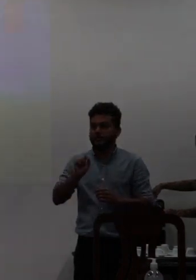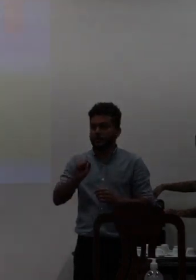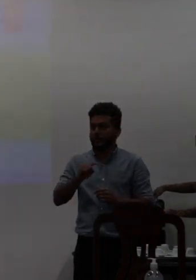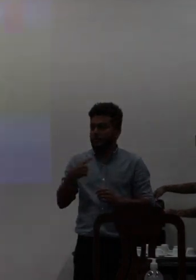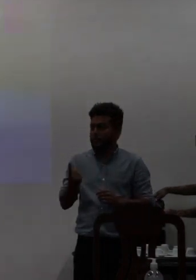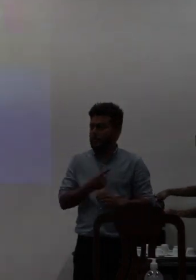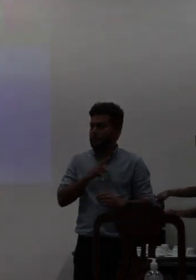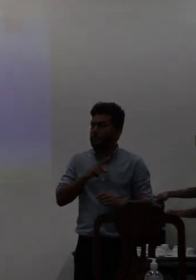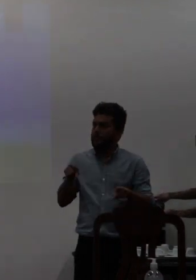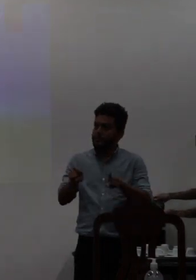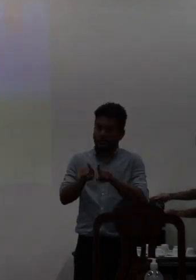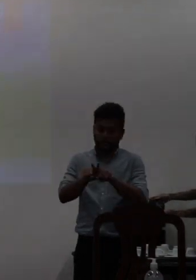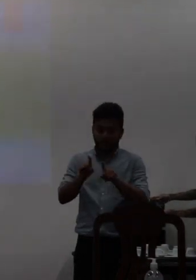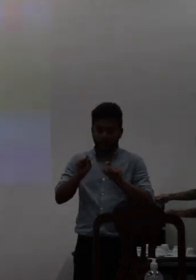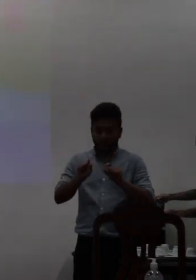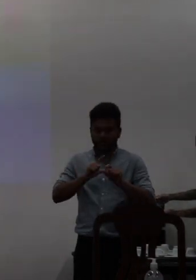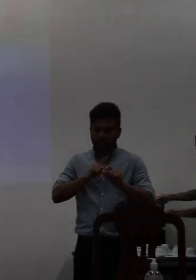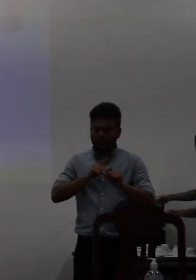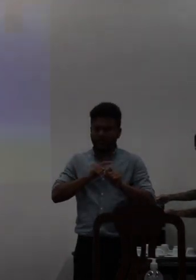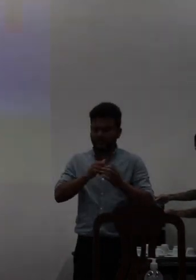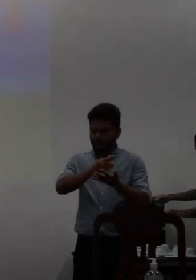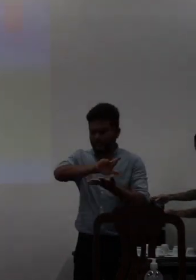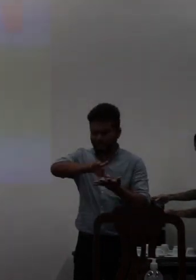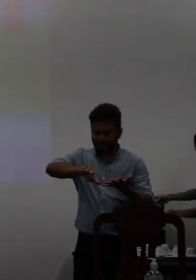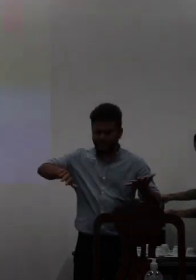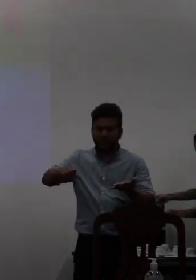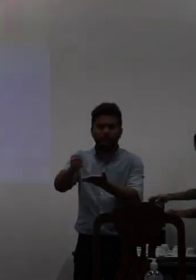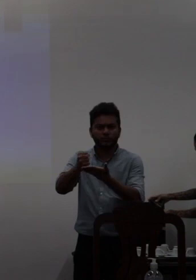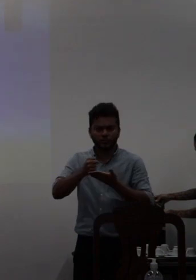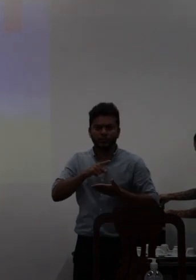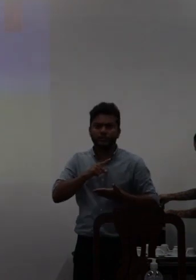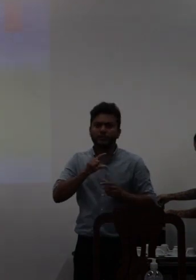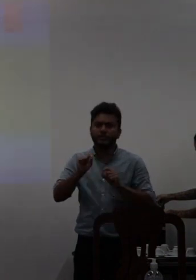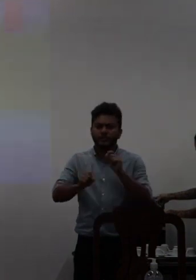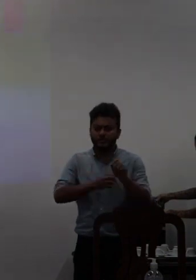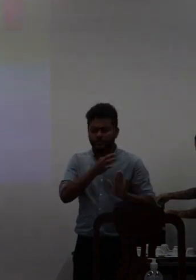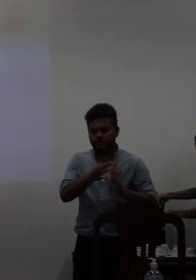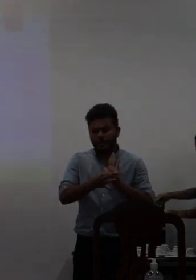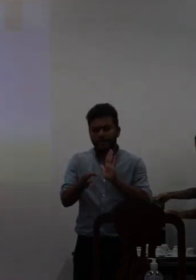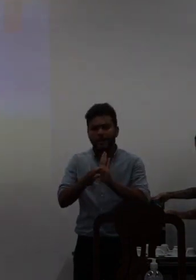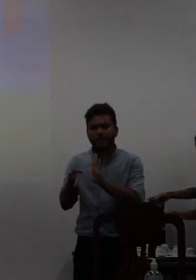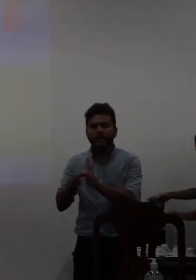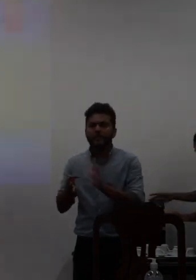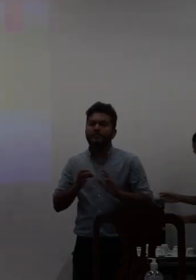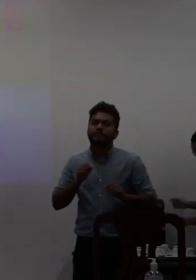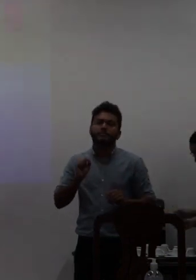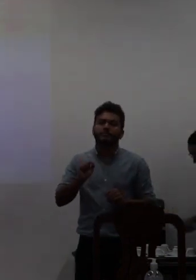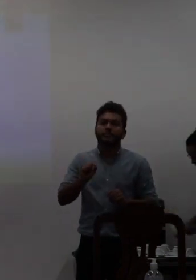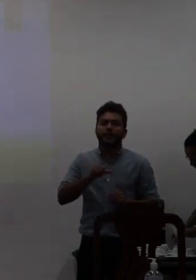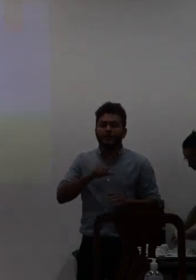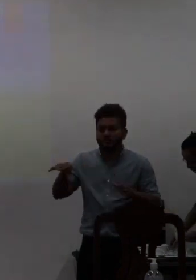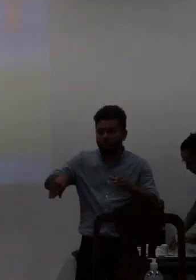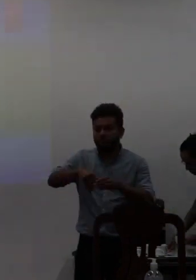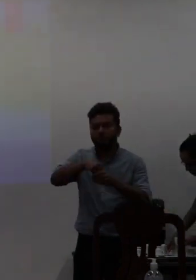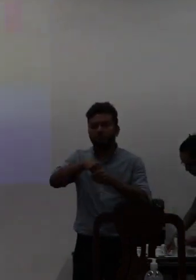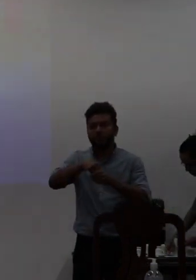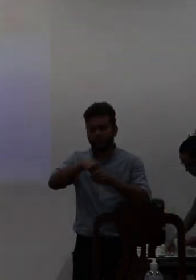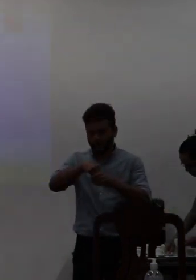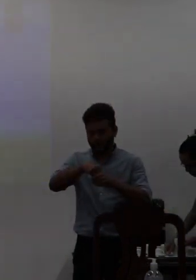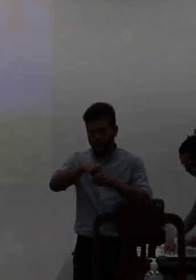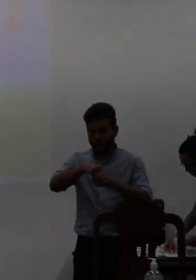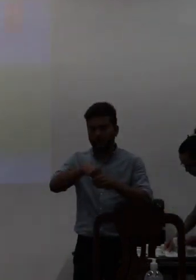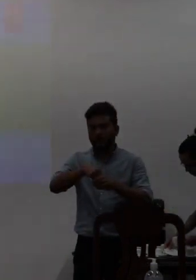na oportunidade diversas contribuições e incorporamos essas contribuições ao